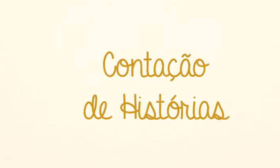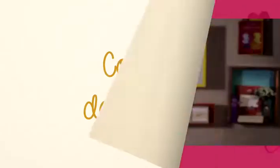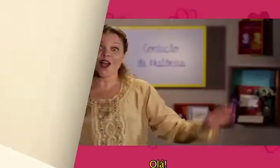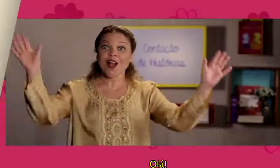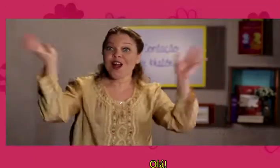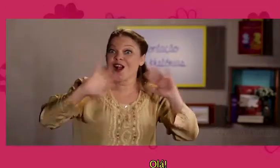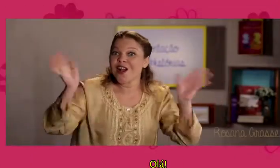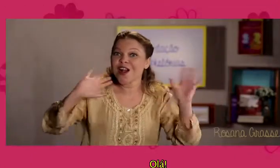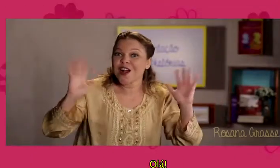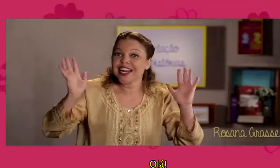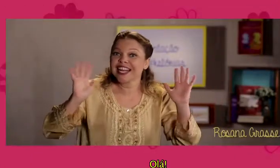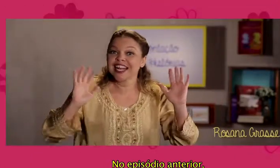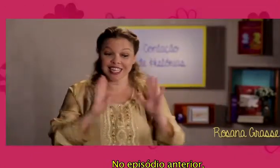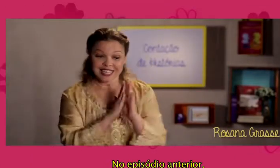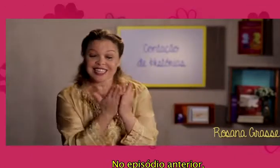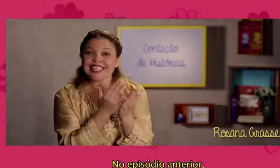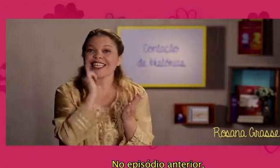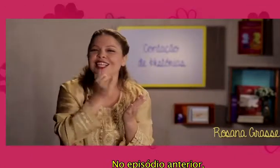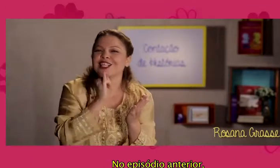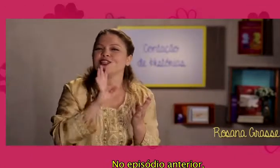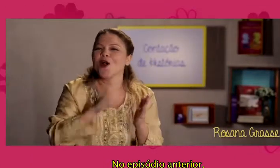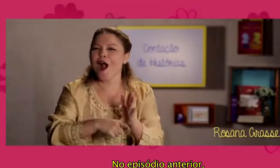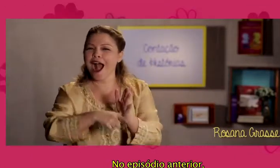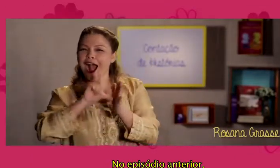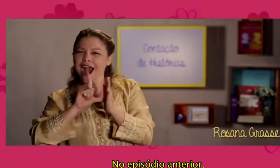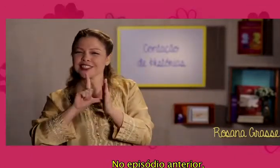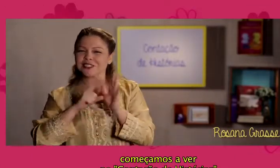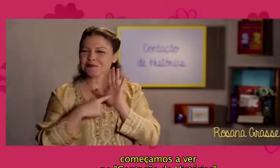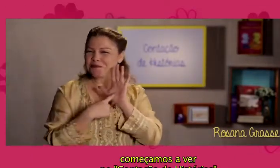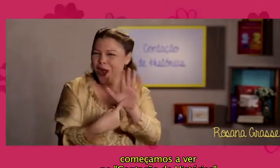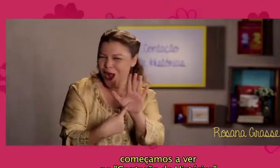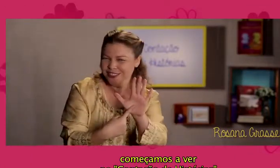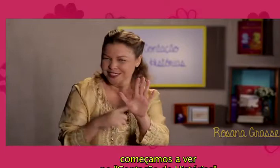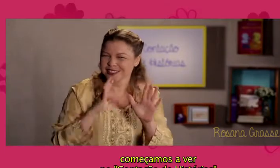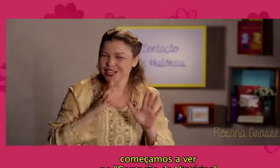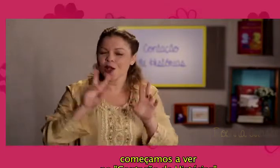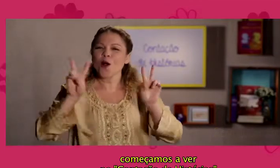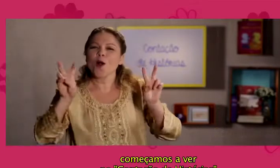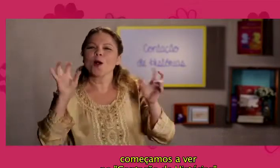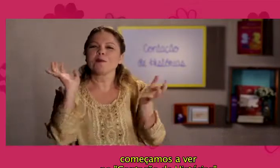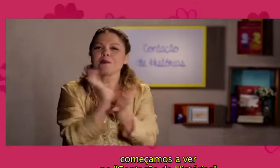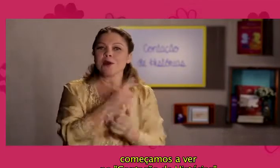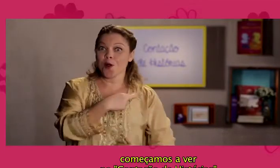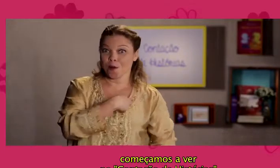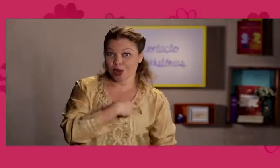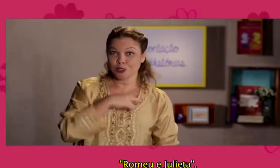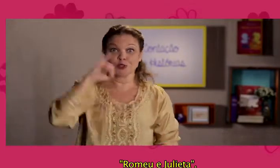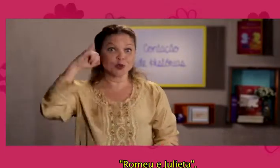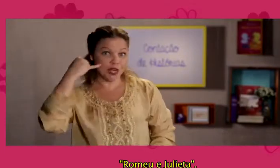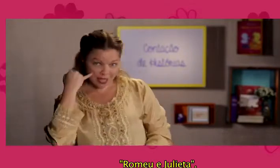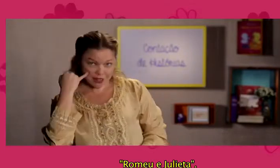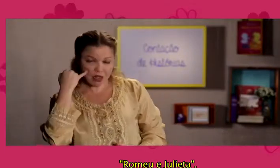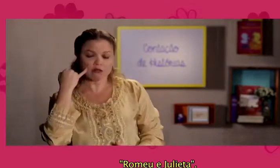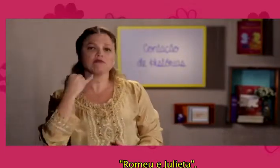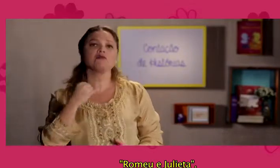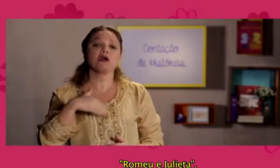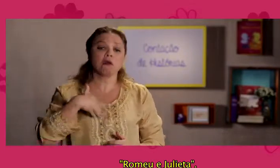Olá! No episódio anterior, começamos a ver no Contação de Histórias, Romeu e Julieta.